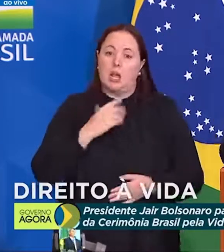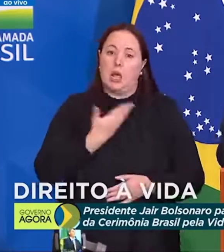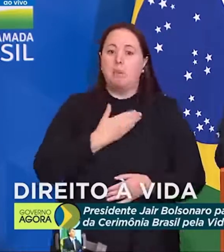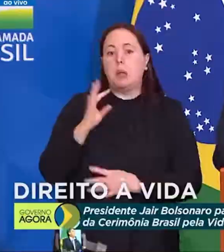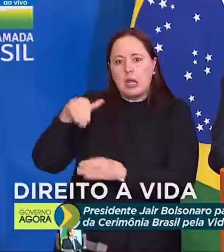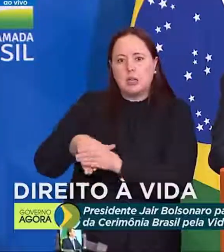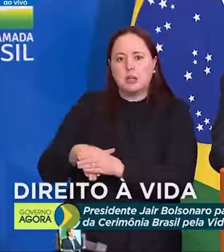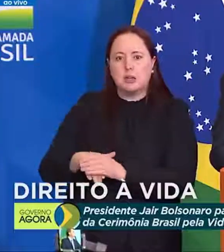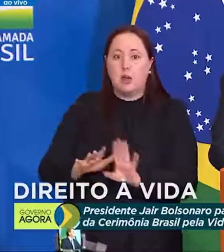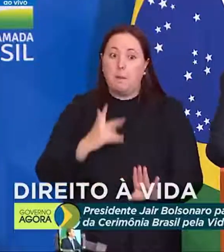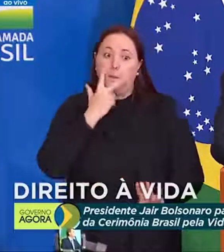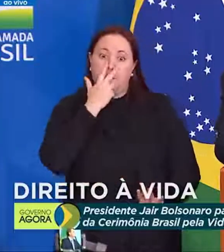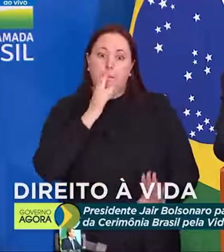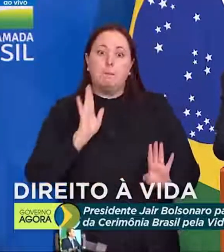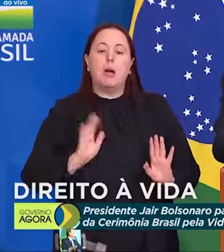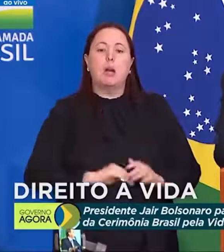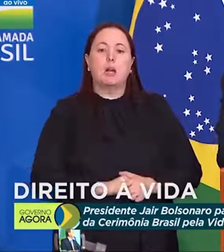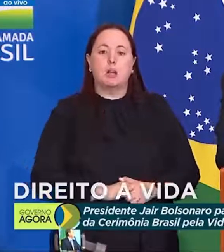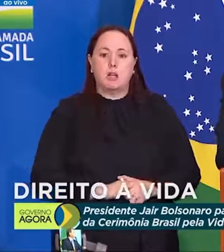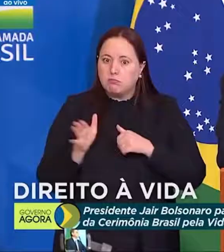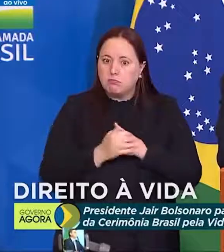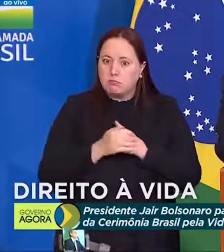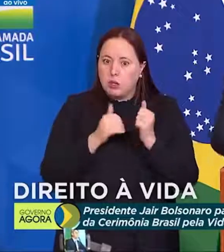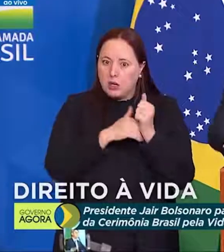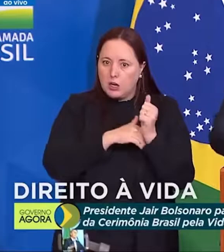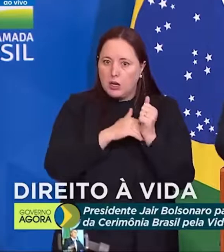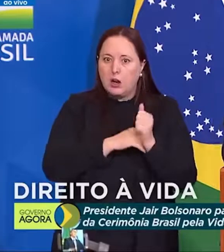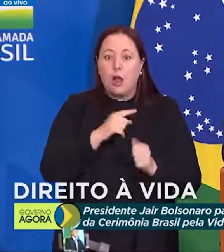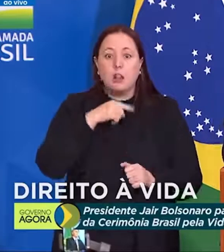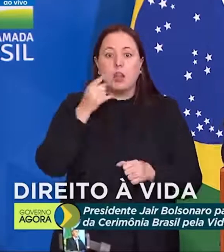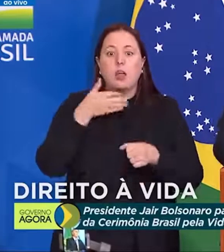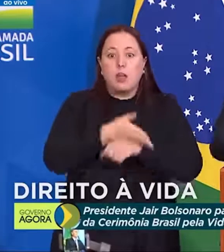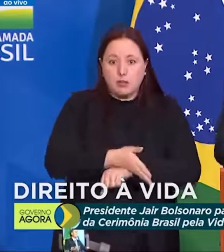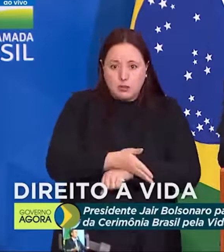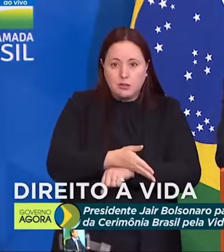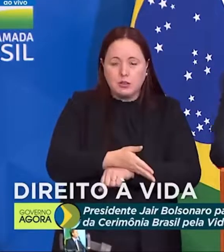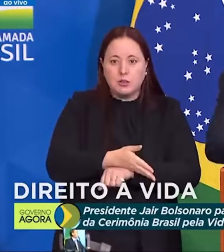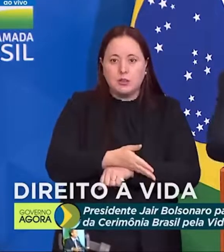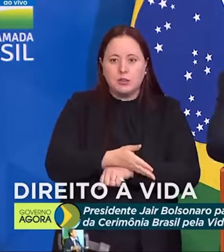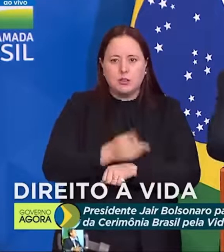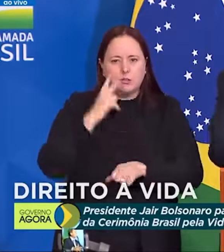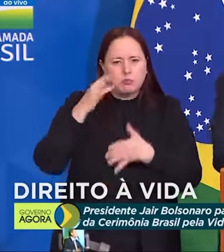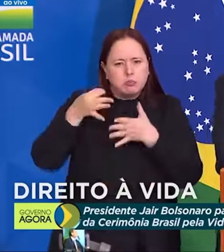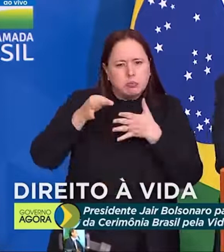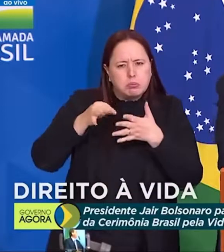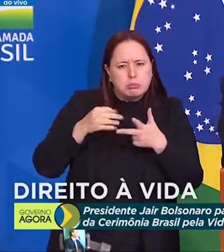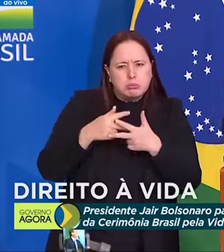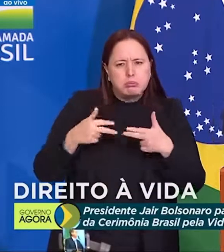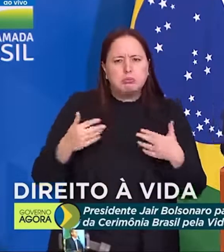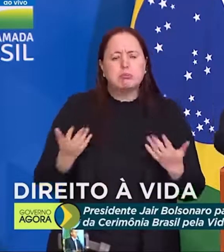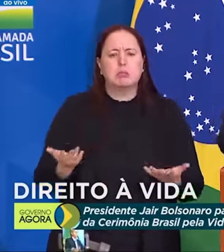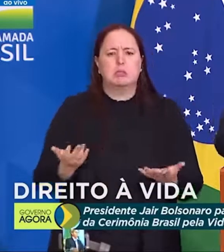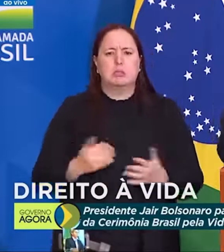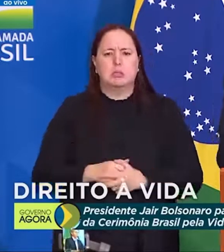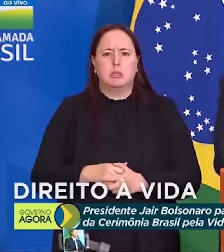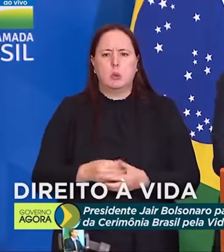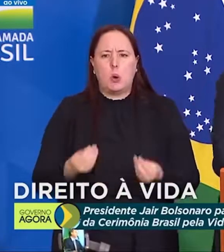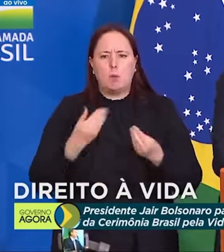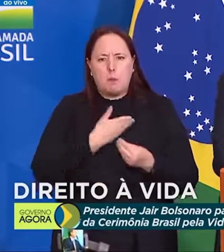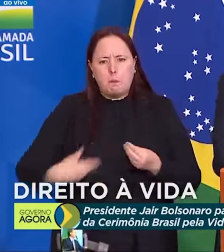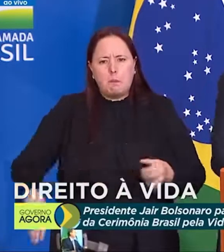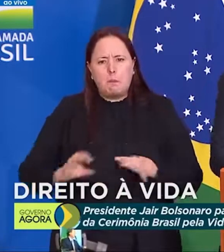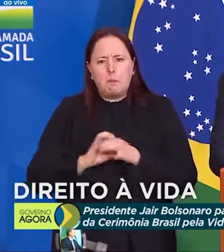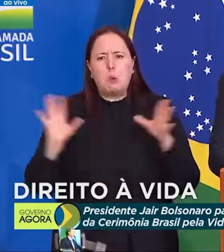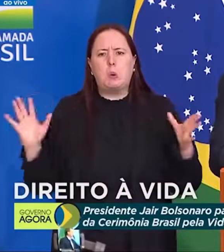no TSE. E lá tem uma sala cofre que ninguém entra. A apuração é um ato público.